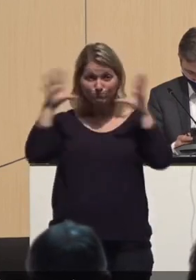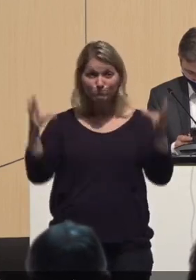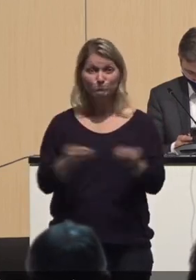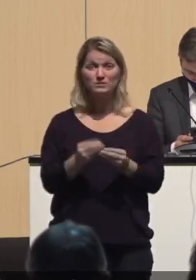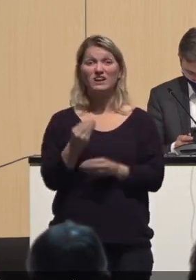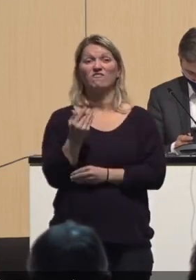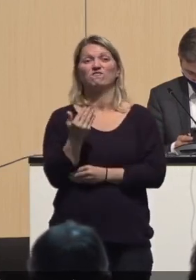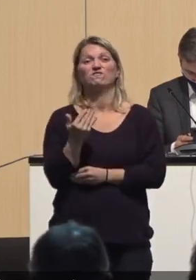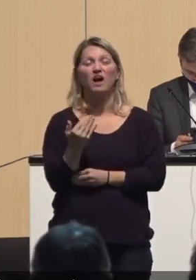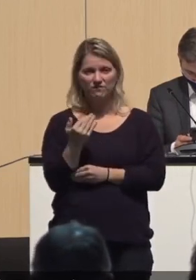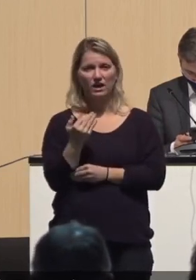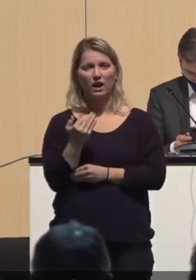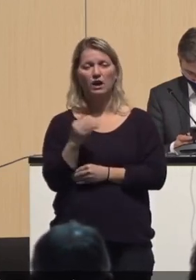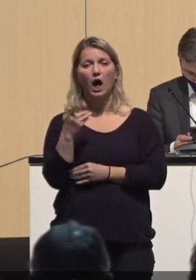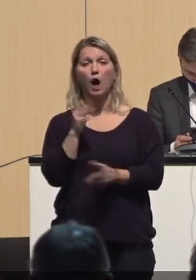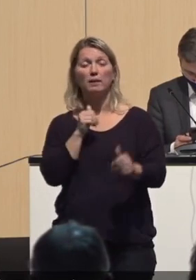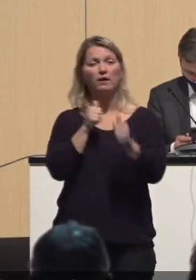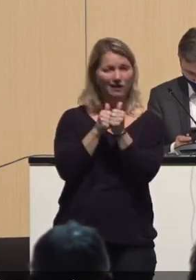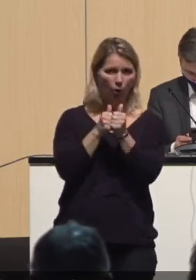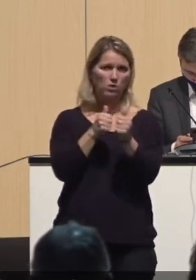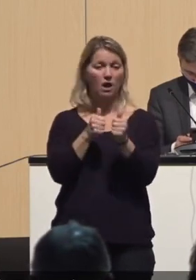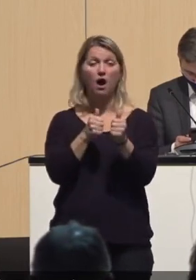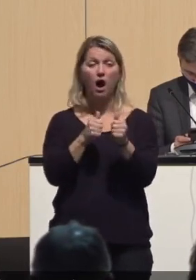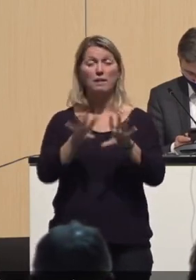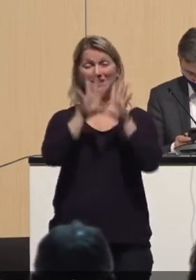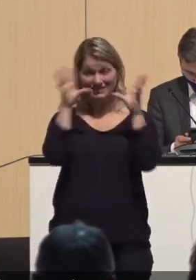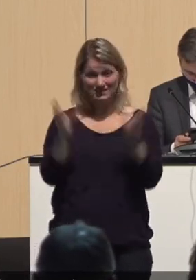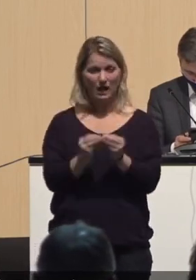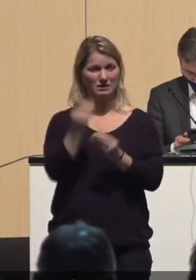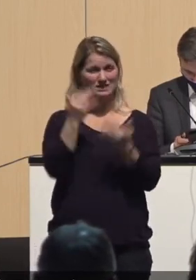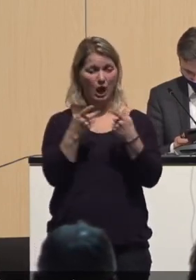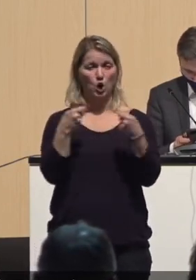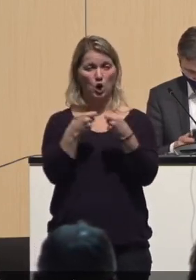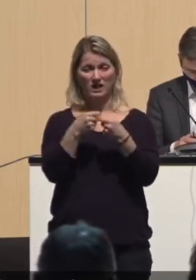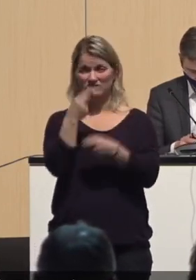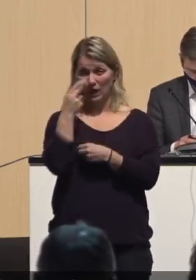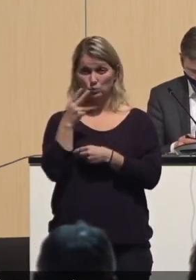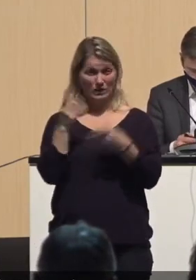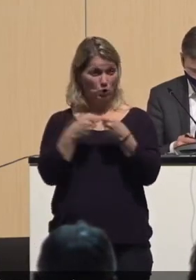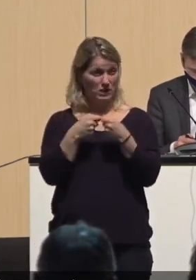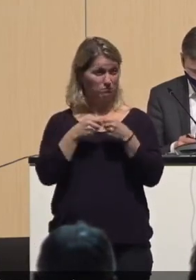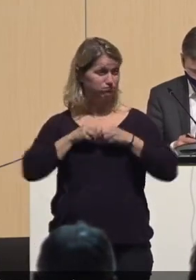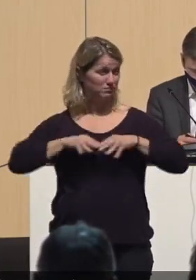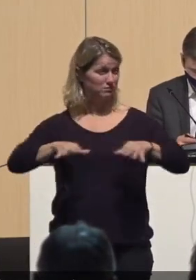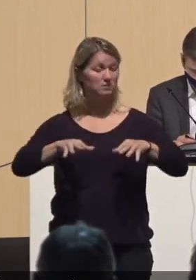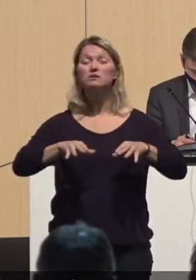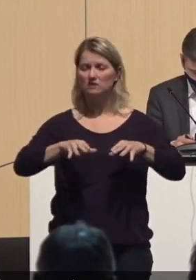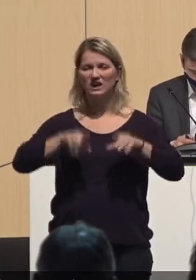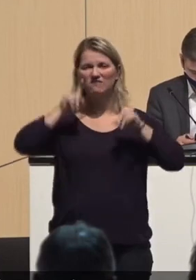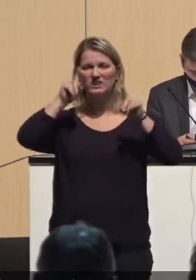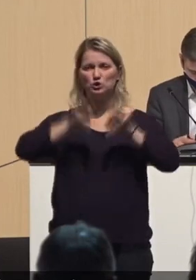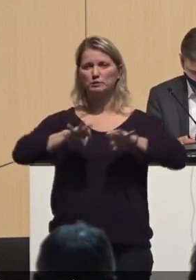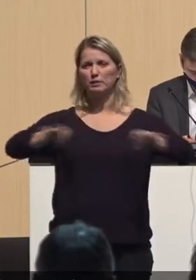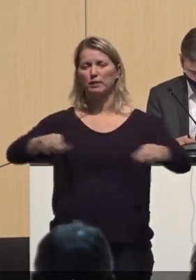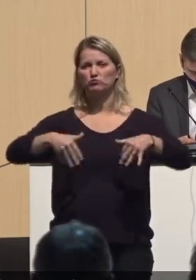auch die Qualität, aber insbesondere die Summe der Kontakte, umso schneller verbreitet sich das Virus. Als wir im Februar,